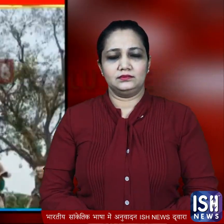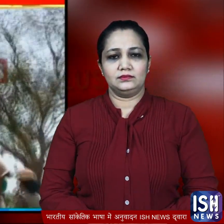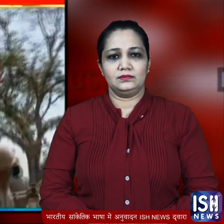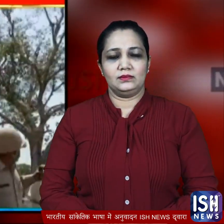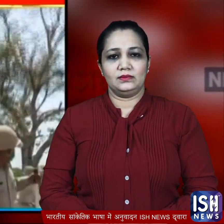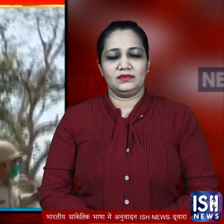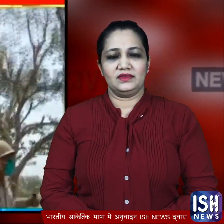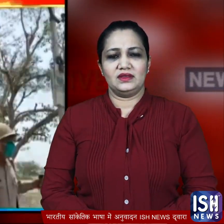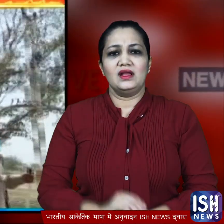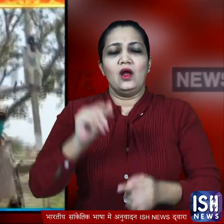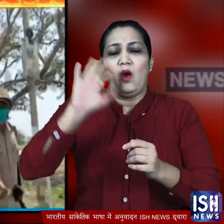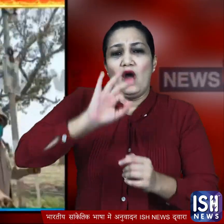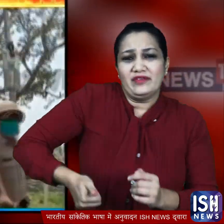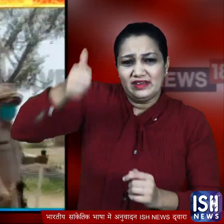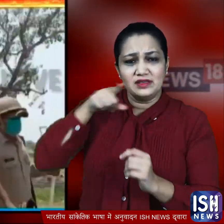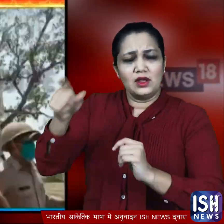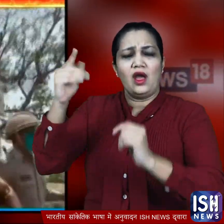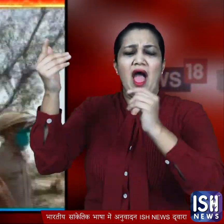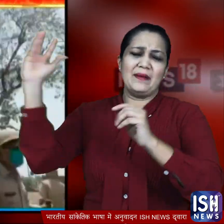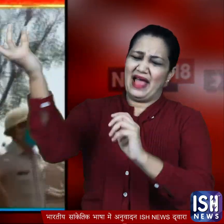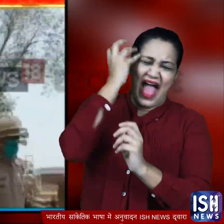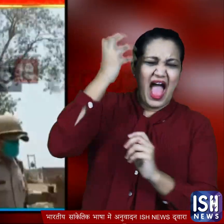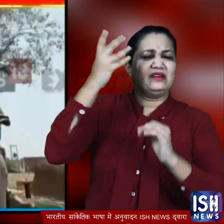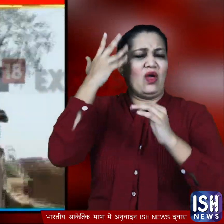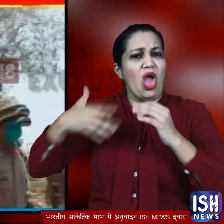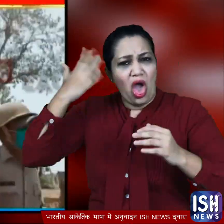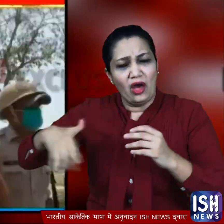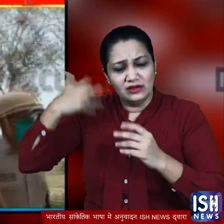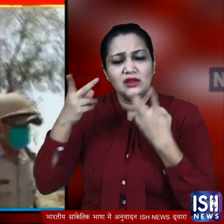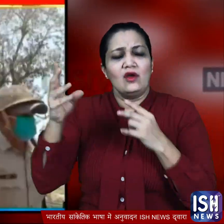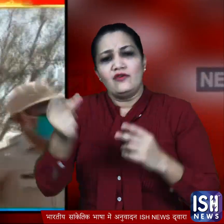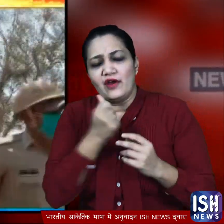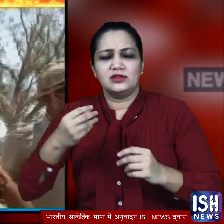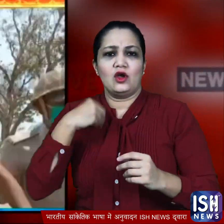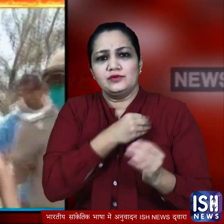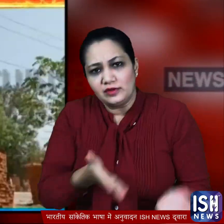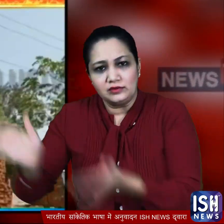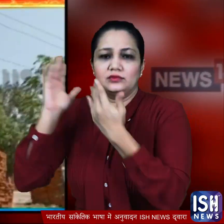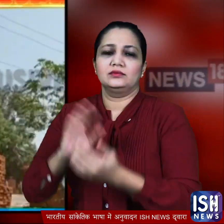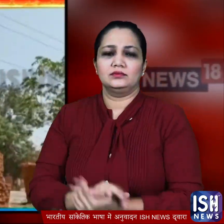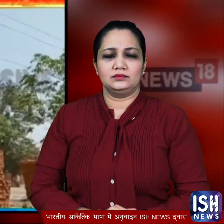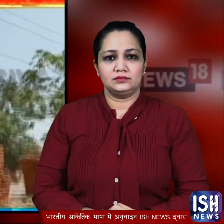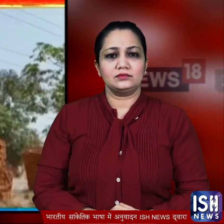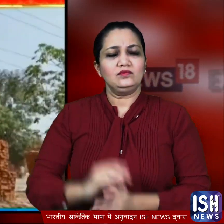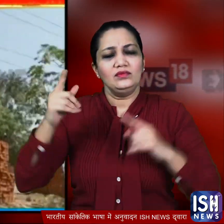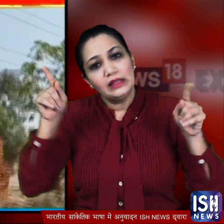एक थाना ध्यक्ष तो पत्थर लगने से बुरी तरा जखमी हो गए जिने फौरण इलाज के लिए ले जाना पड़ा लेकिन जंग चलती रही